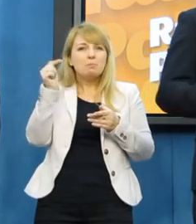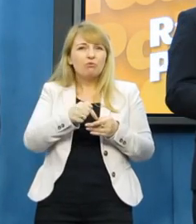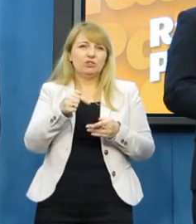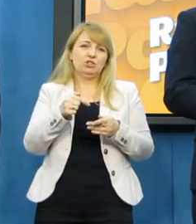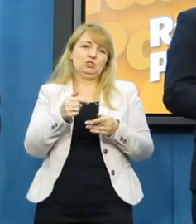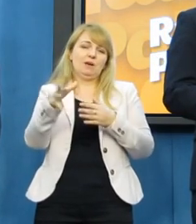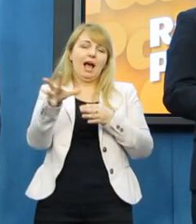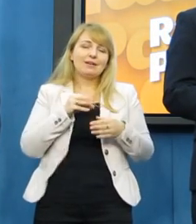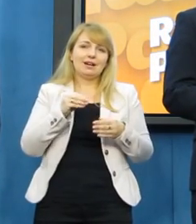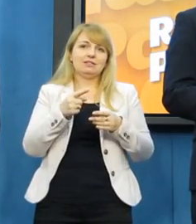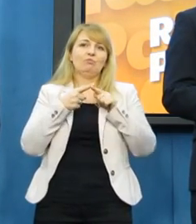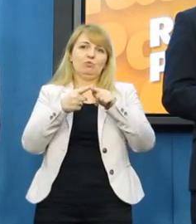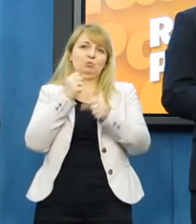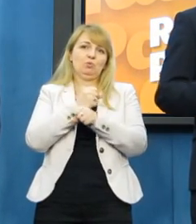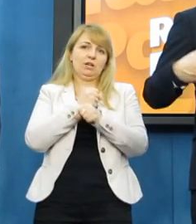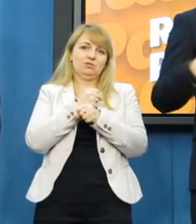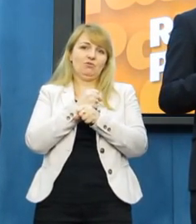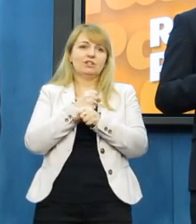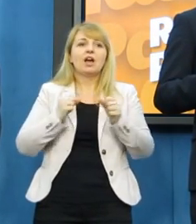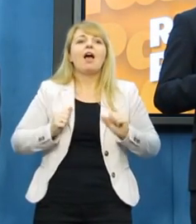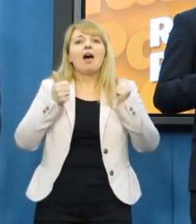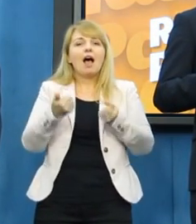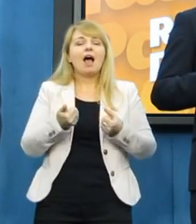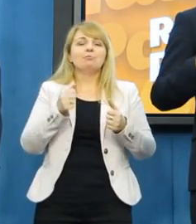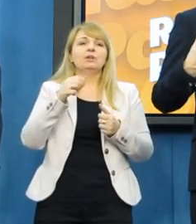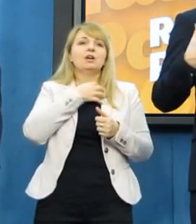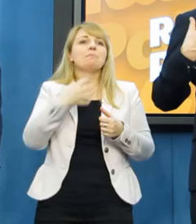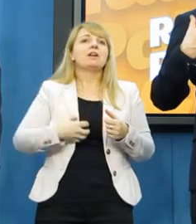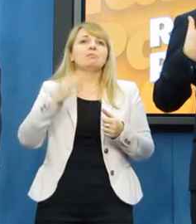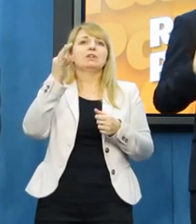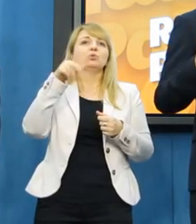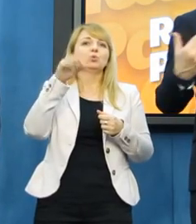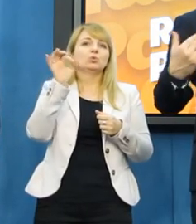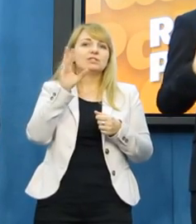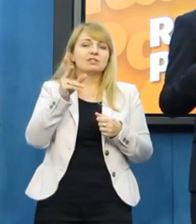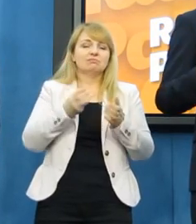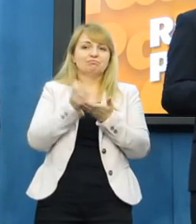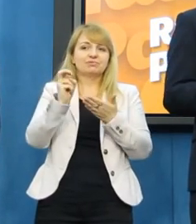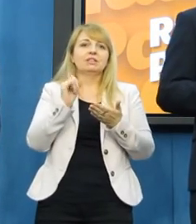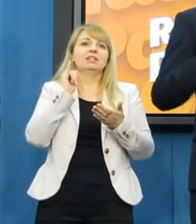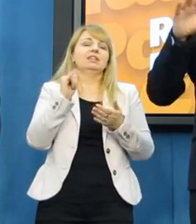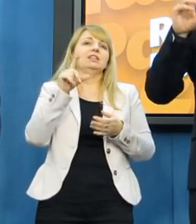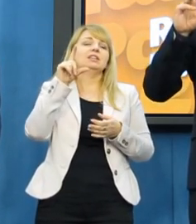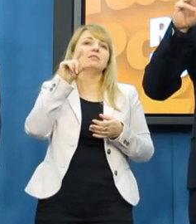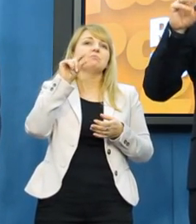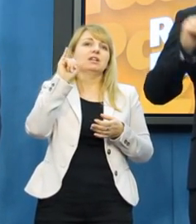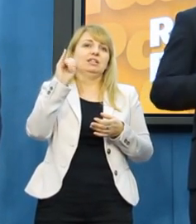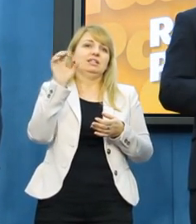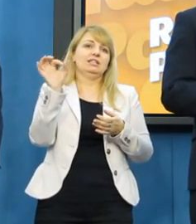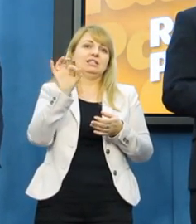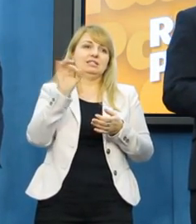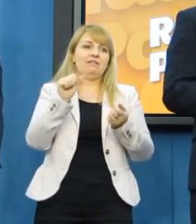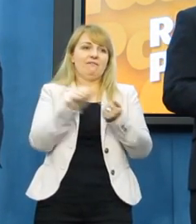dokopywaniu Tuskowi i Kaczyńskiemu. I stąd ten apel. Jeśli się popatrzy na to trzeźw wobec osobistych